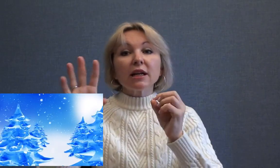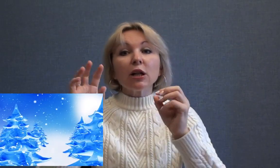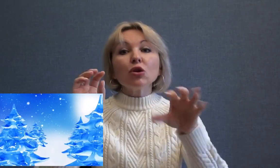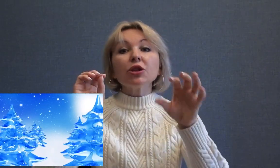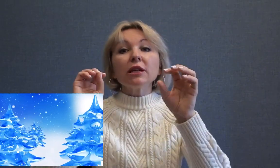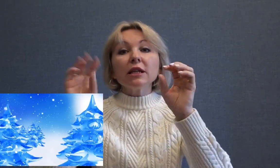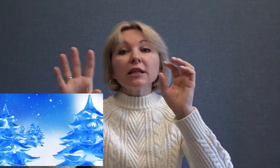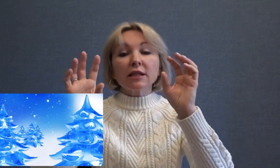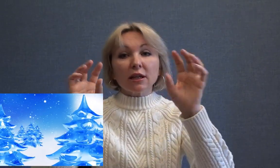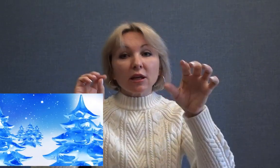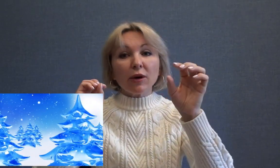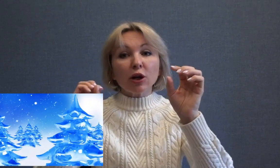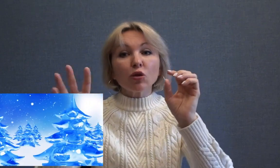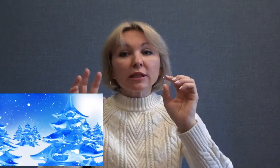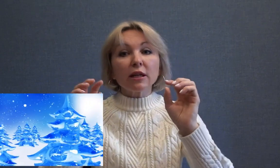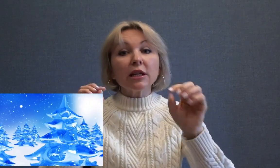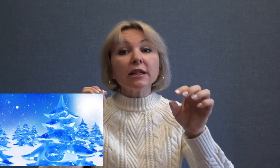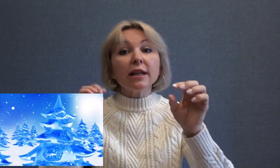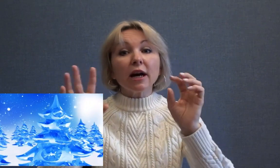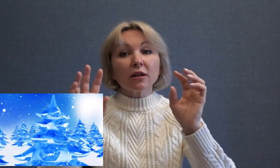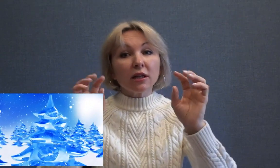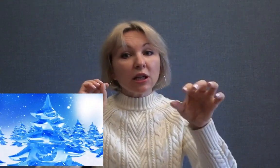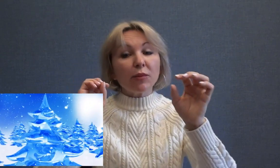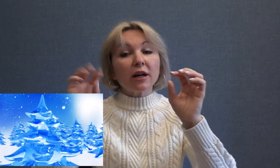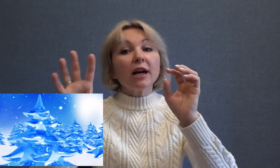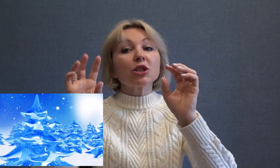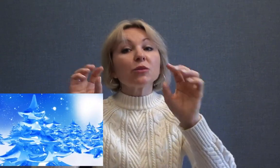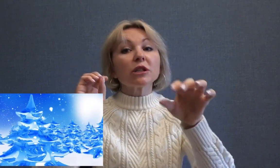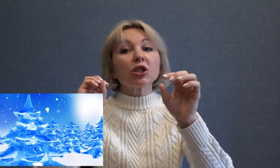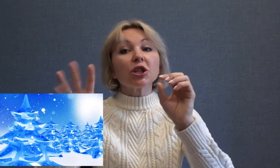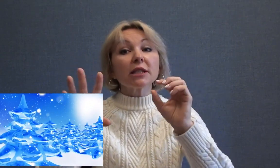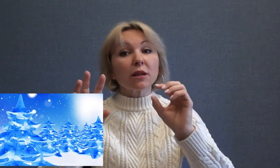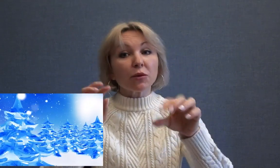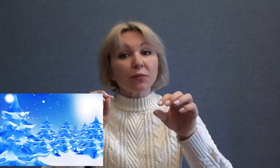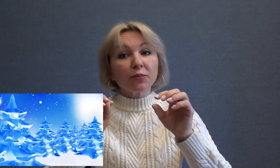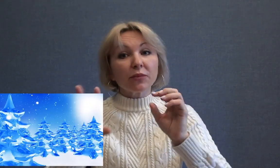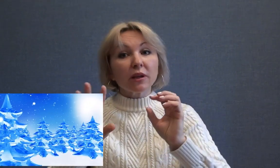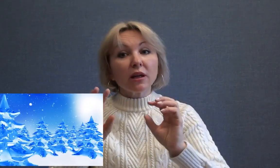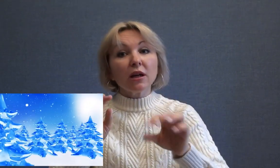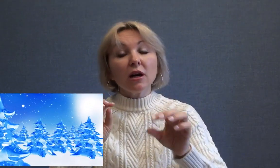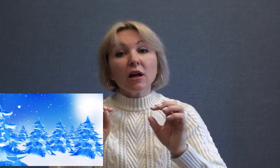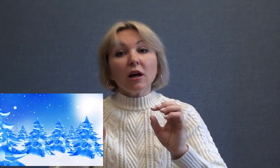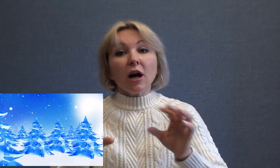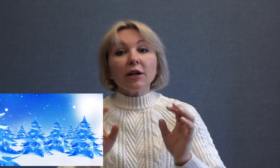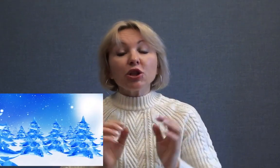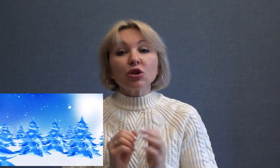холодные искорки мороза и еда, и покажем это жестами. А ещё